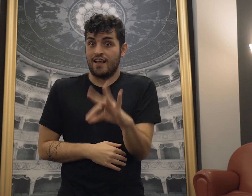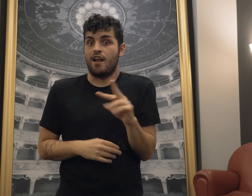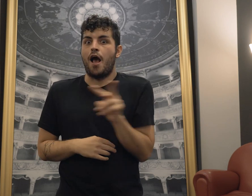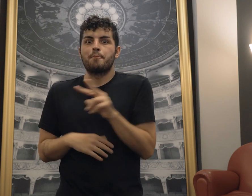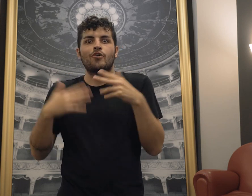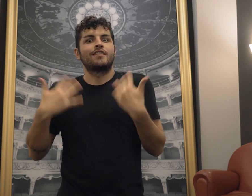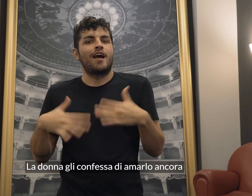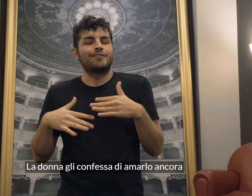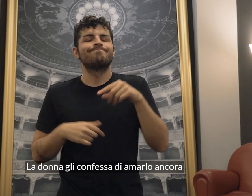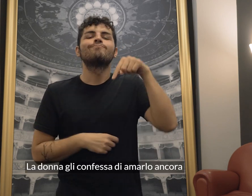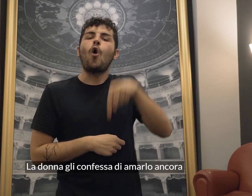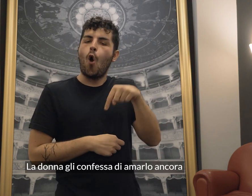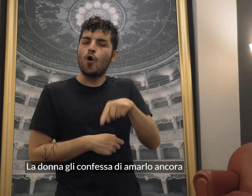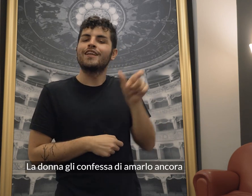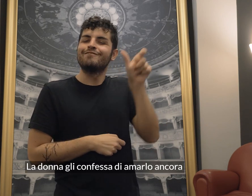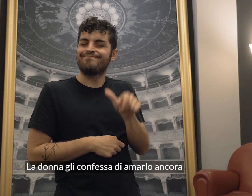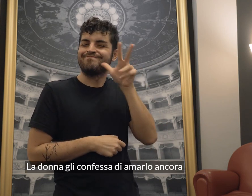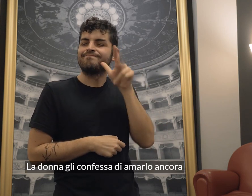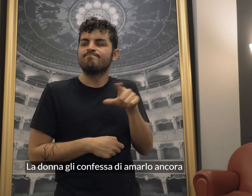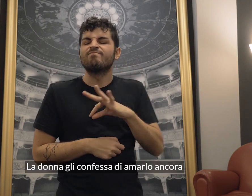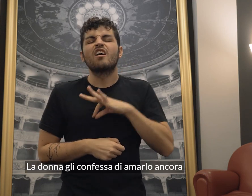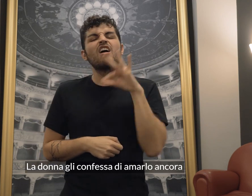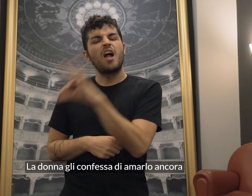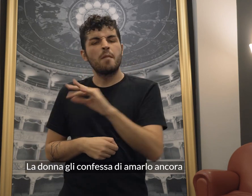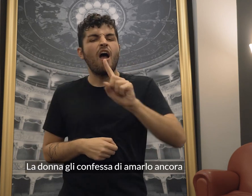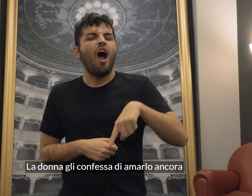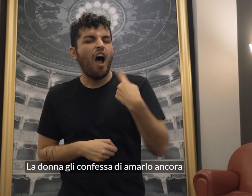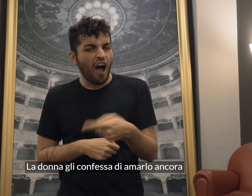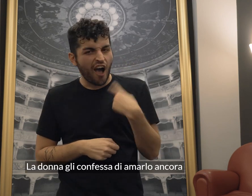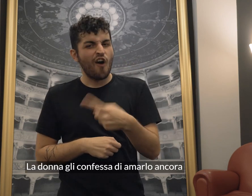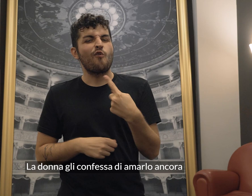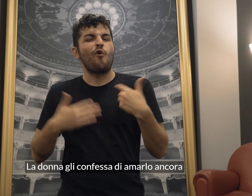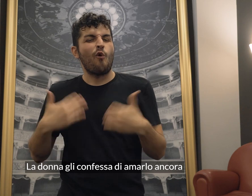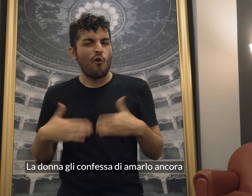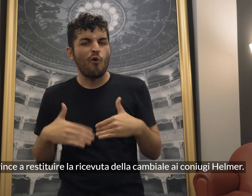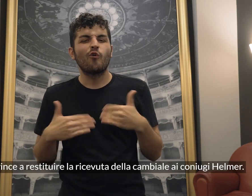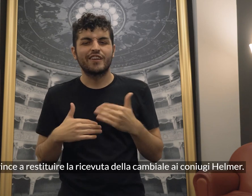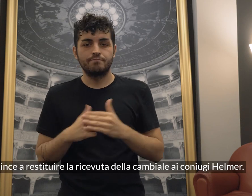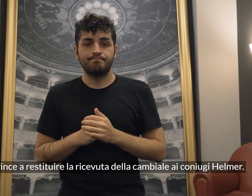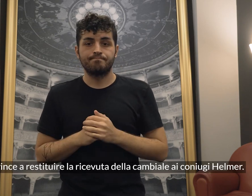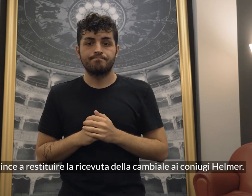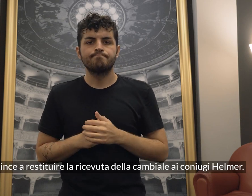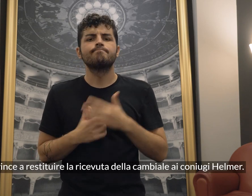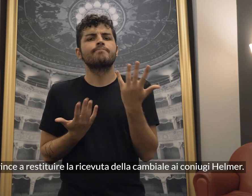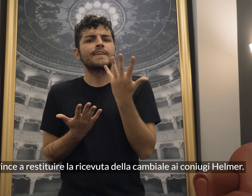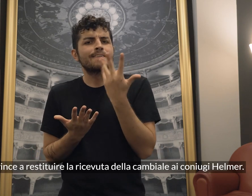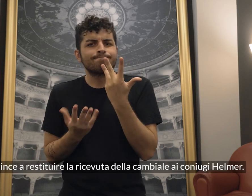La donna gli confessa di amarlo ancora e lo convince a